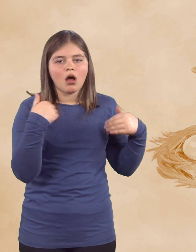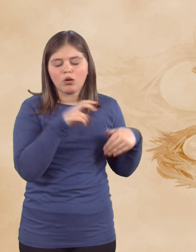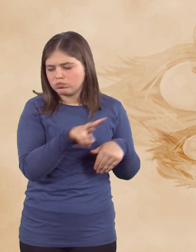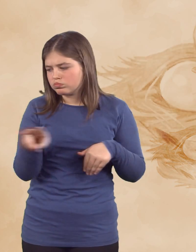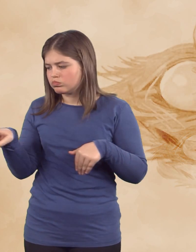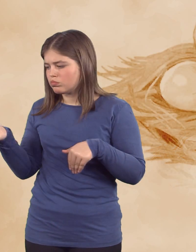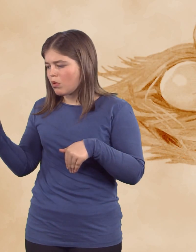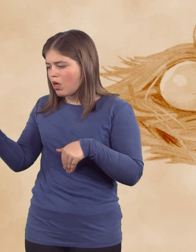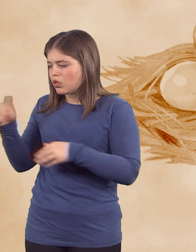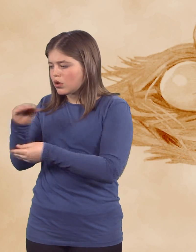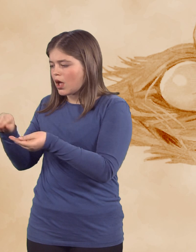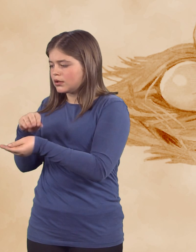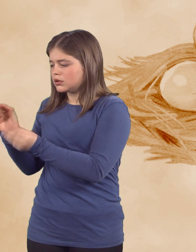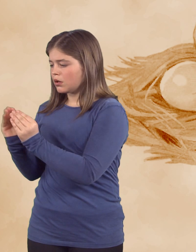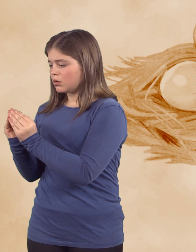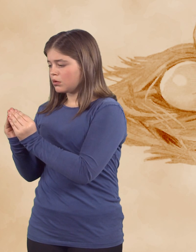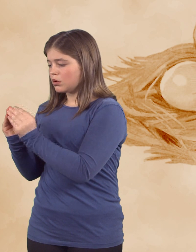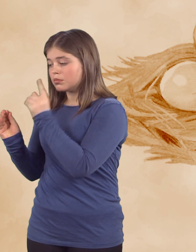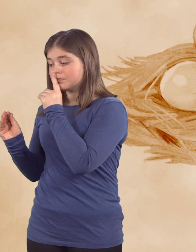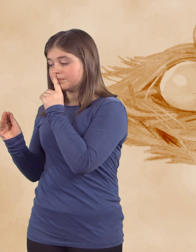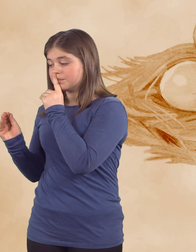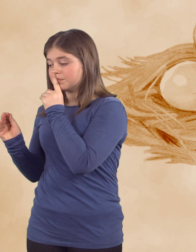Popukala so žusa razen enega jajca.